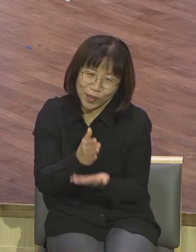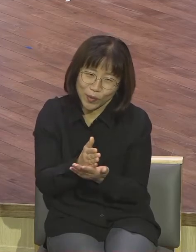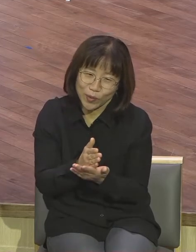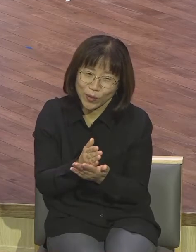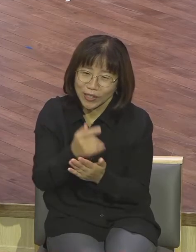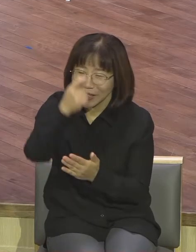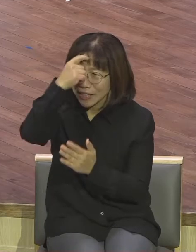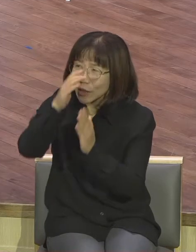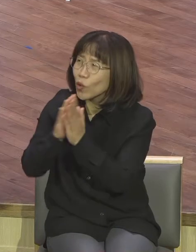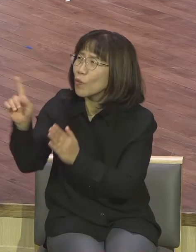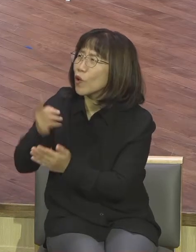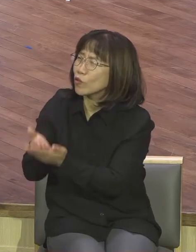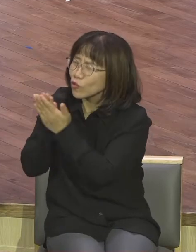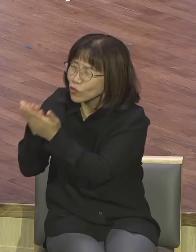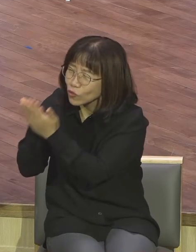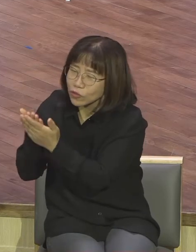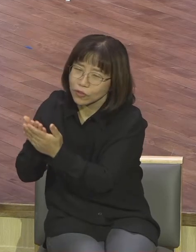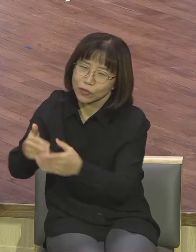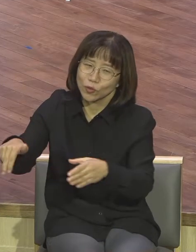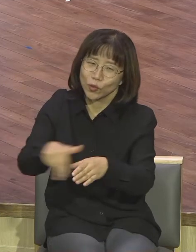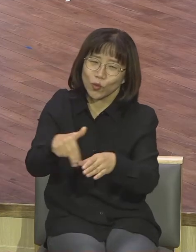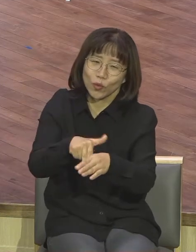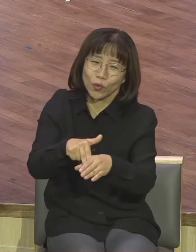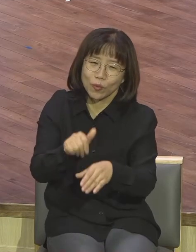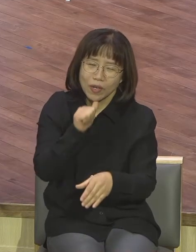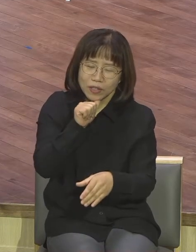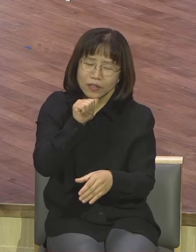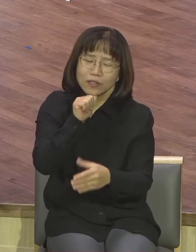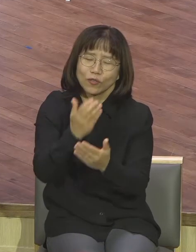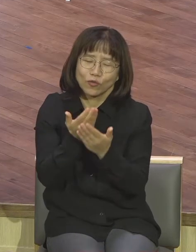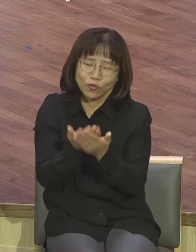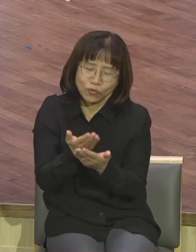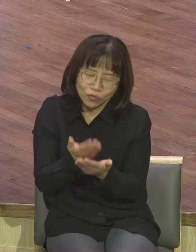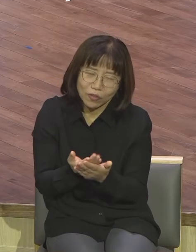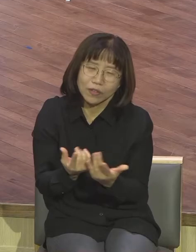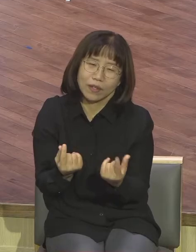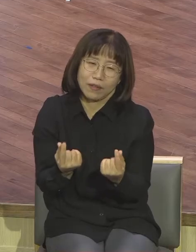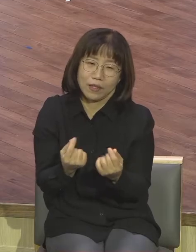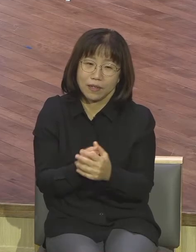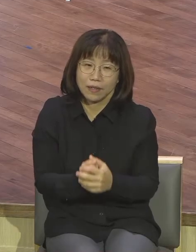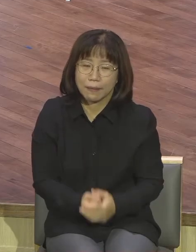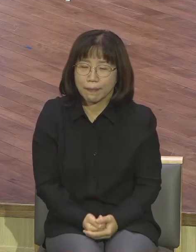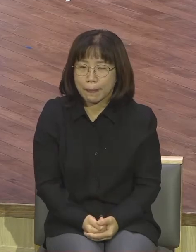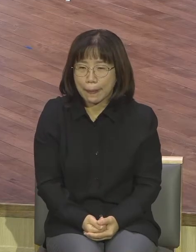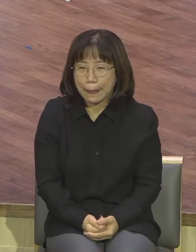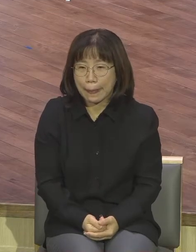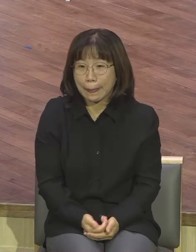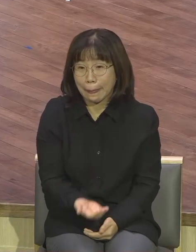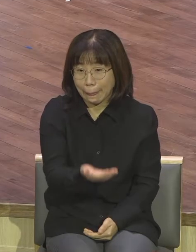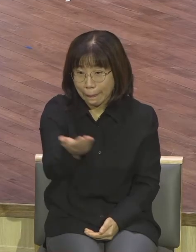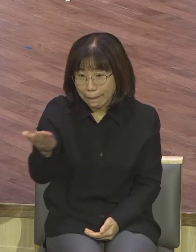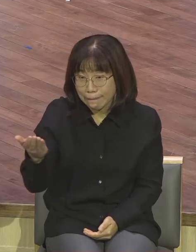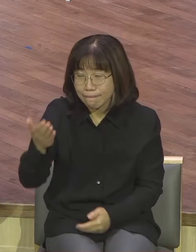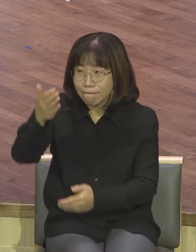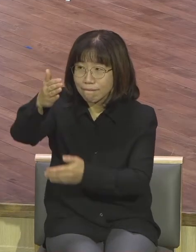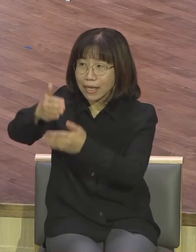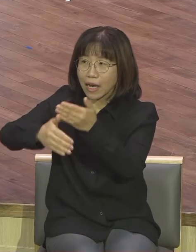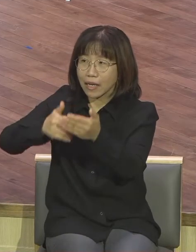종교입니다 종교 구글하는 그건 연부로와 똑같은 거예요 하나님 하나님을 사랑하기를